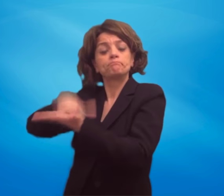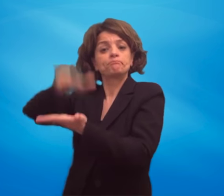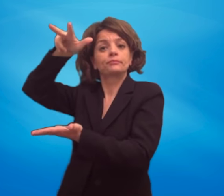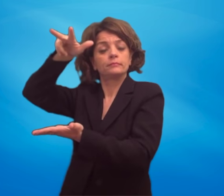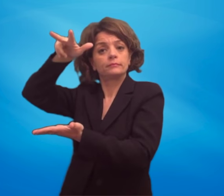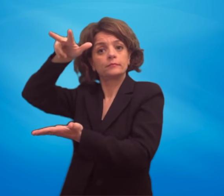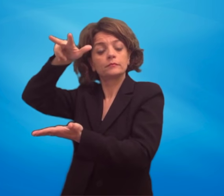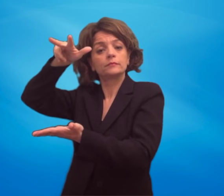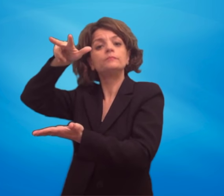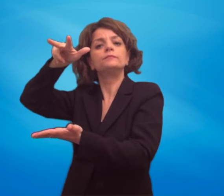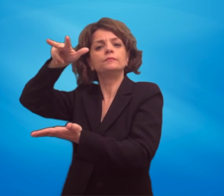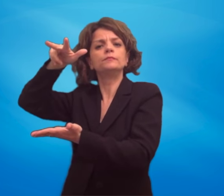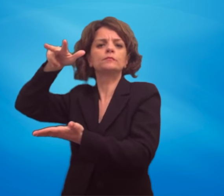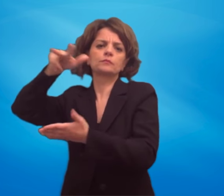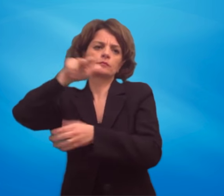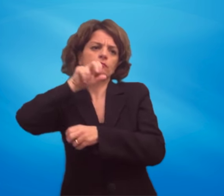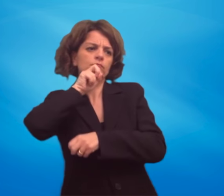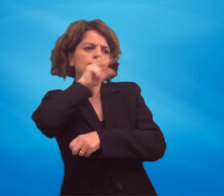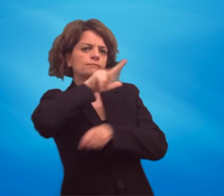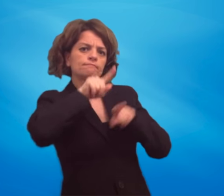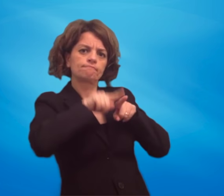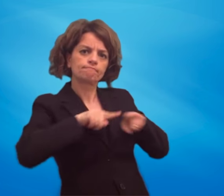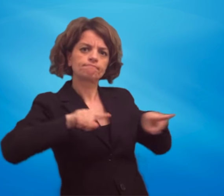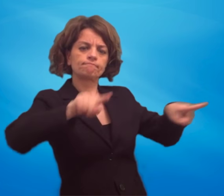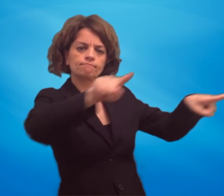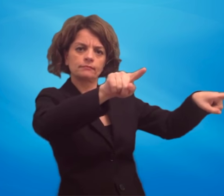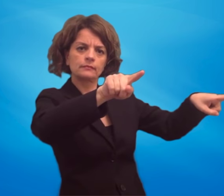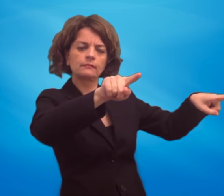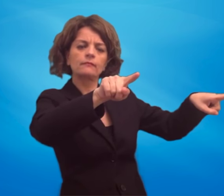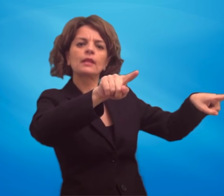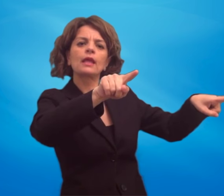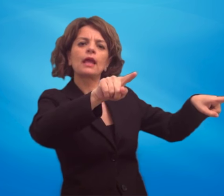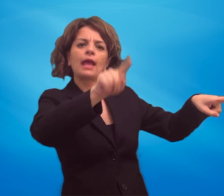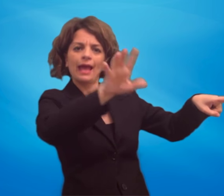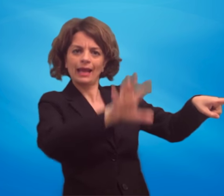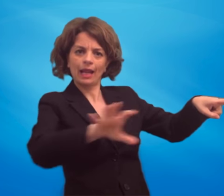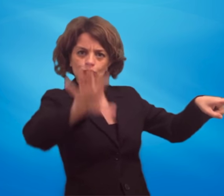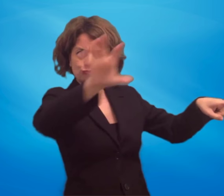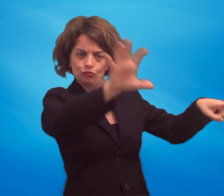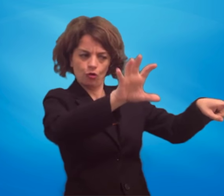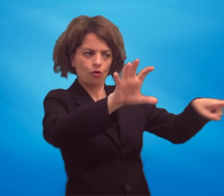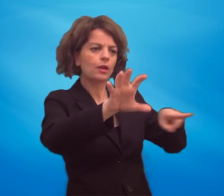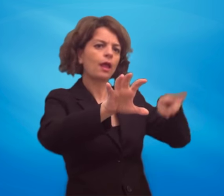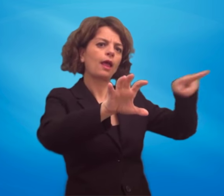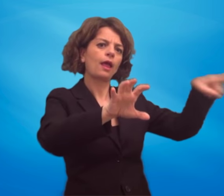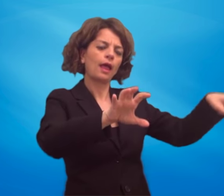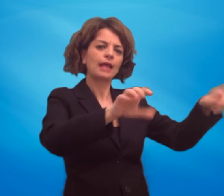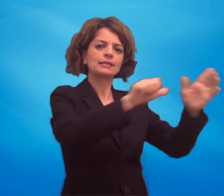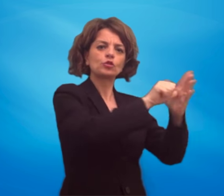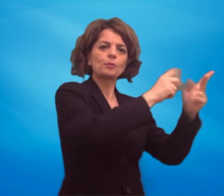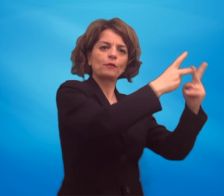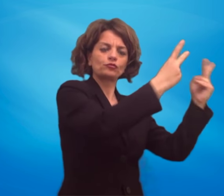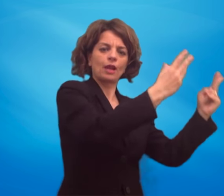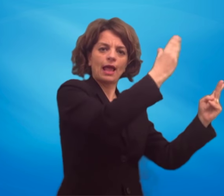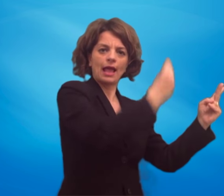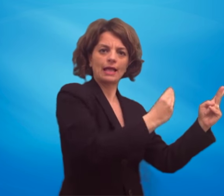comunicandolo al Consiglio regionale Puglia e alla sezione di Foggia. In data 15 ottobre